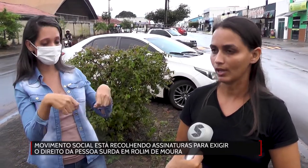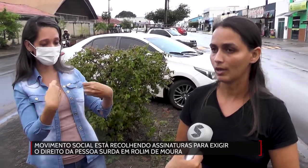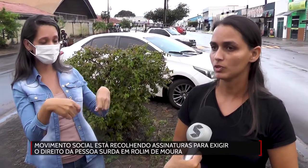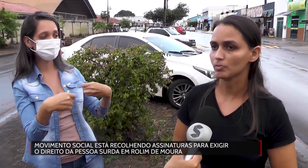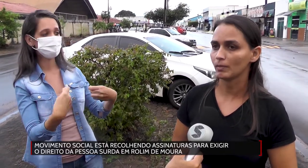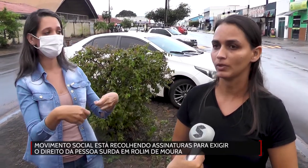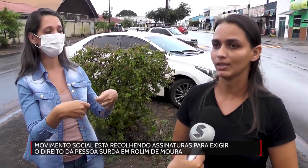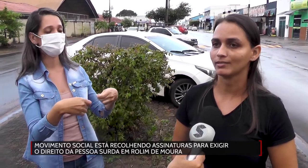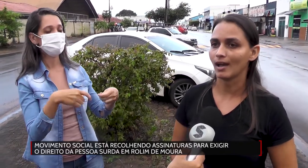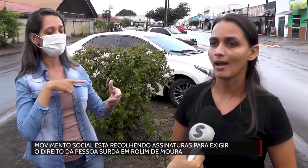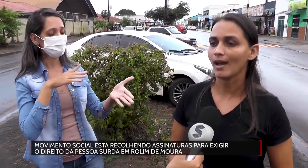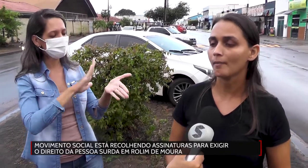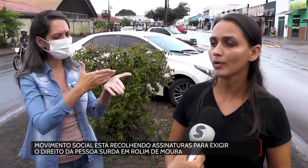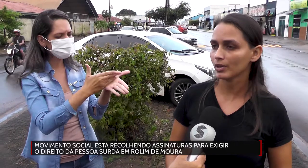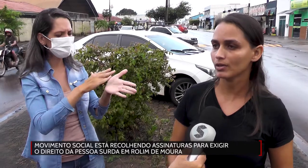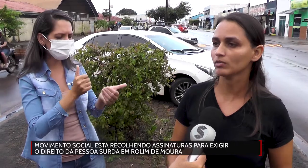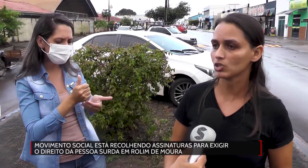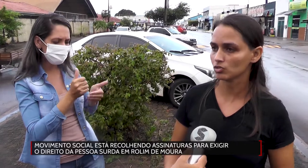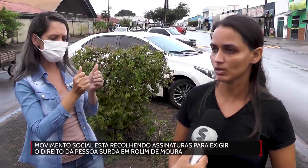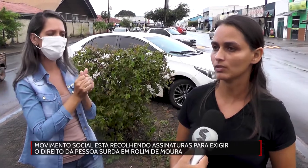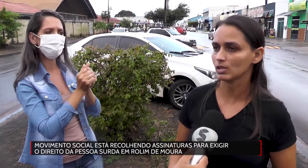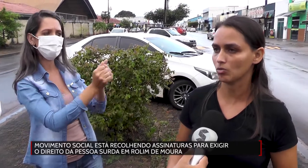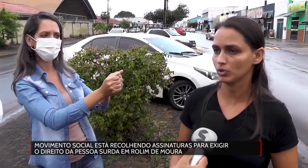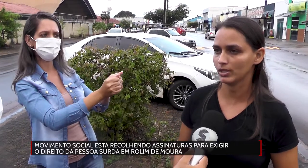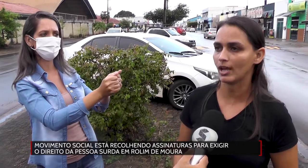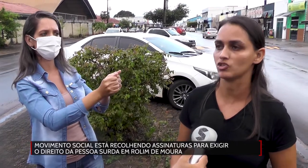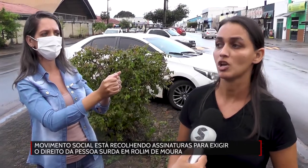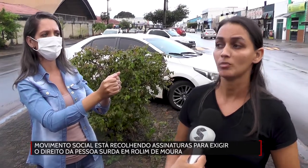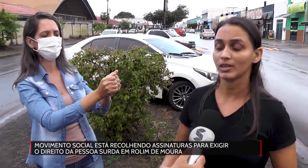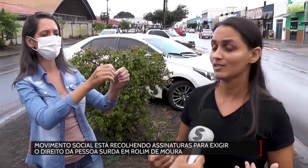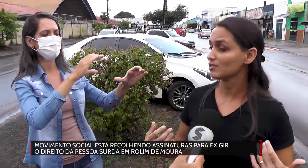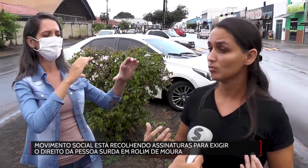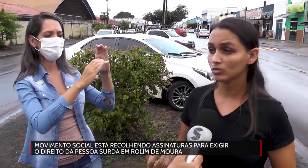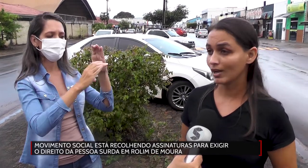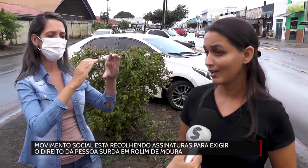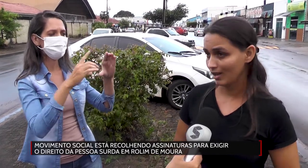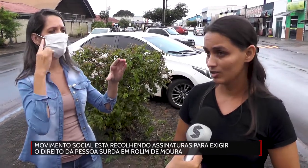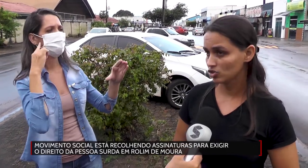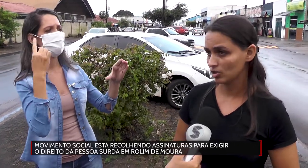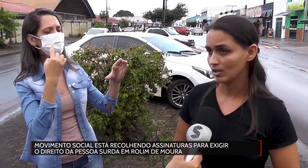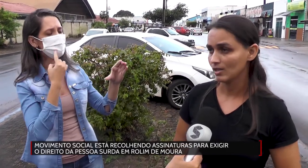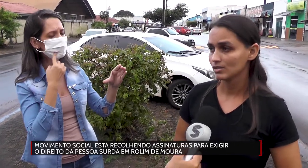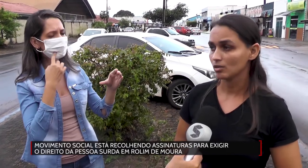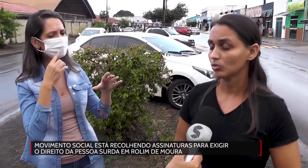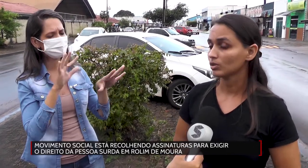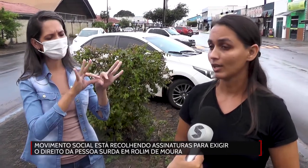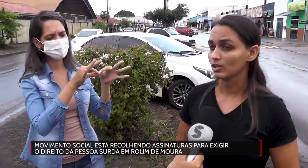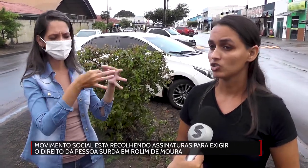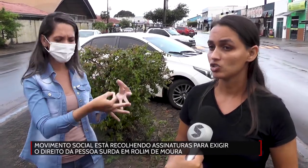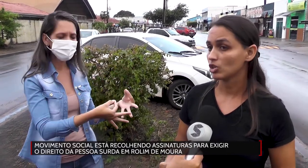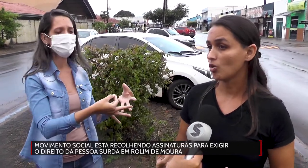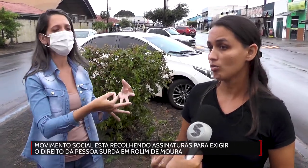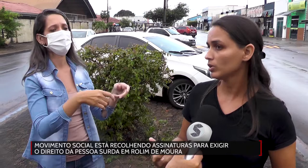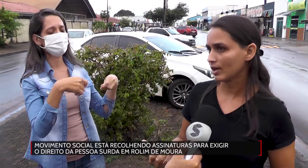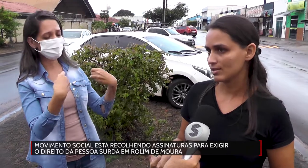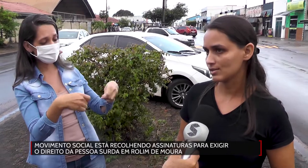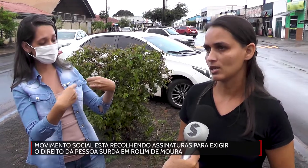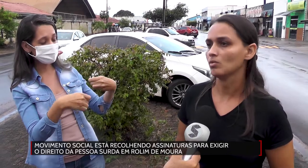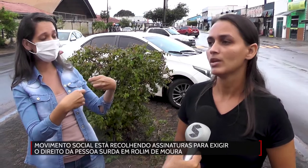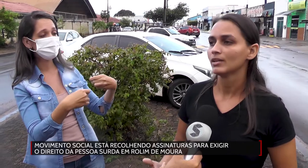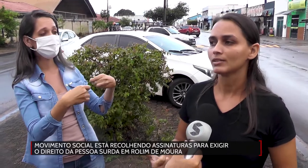de intérprete, pra poder estar apoiando e ajudando essa comunidade, porque eles são muito carentes, são muito carentes de